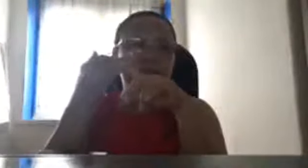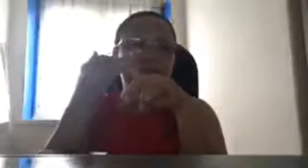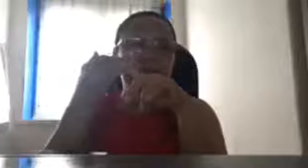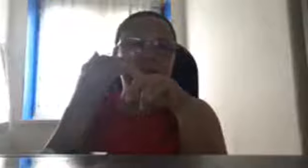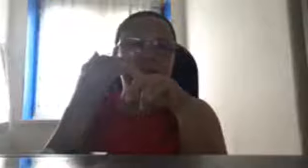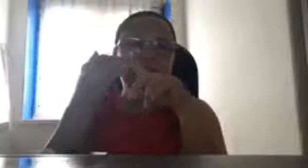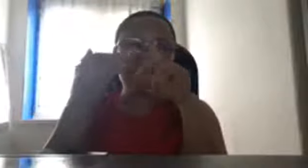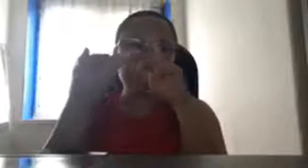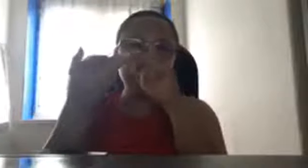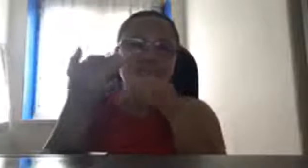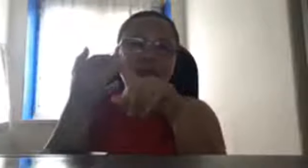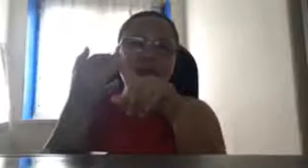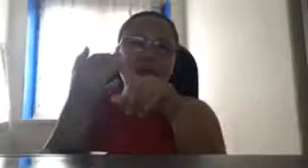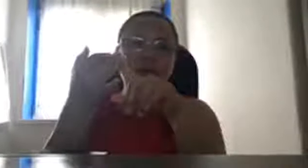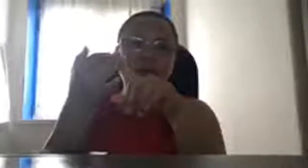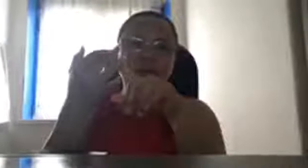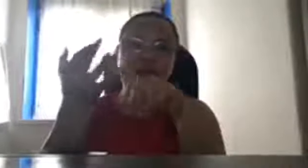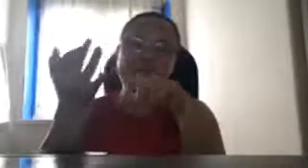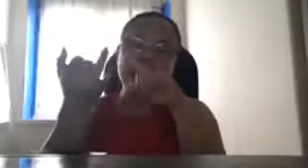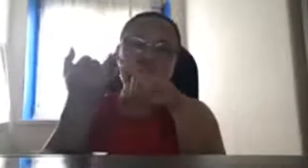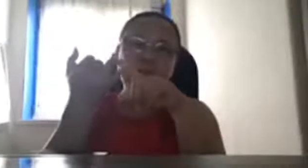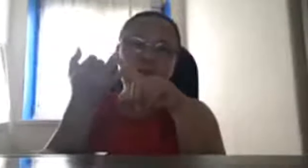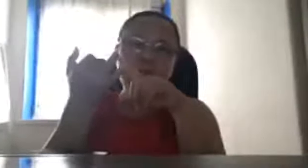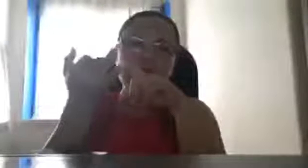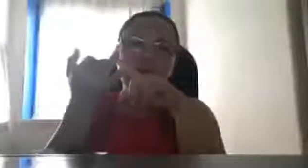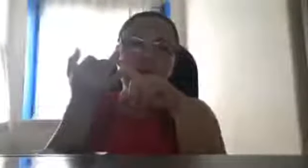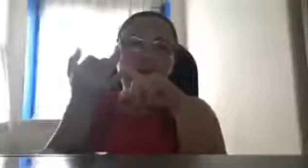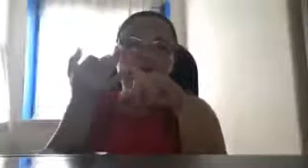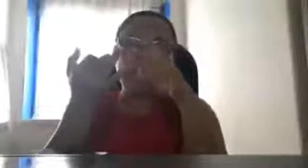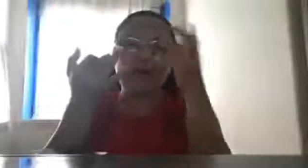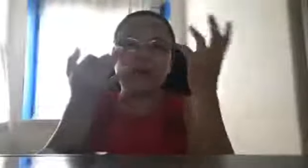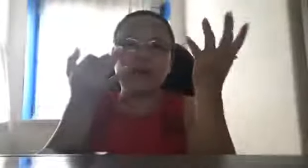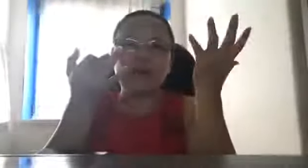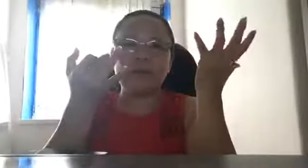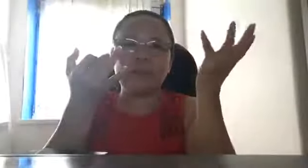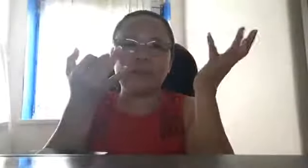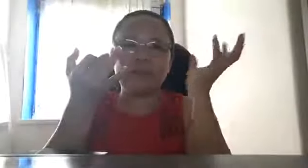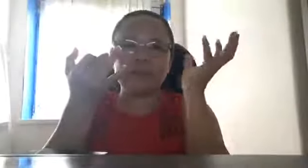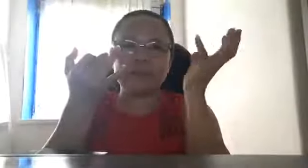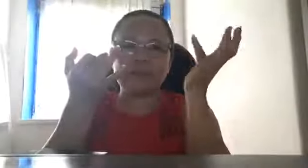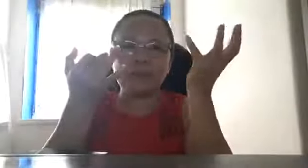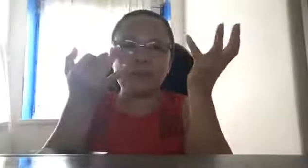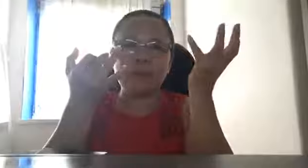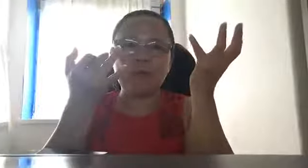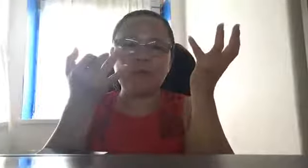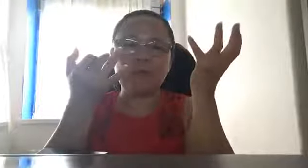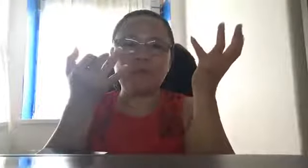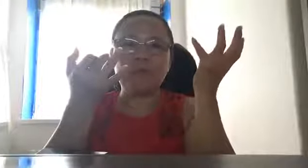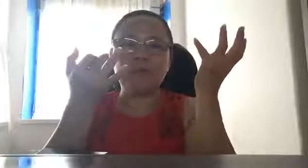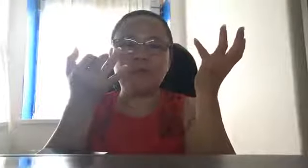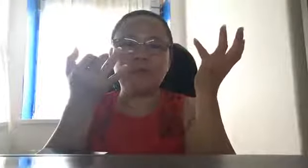si Lini Lugaw, oh, si Lini Lugaw, oh, kumukuha ng pundo,